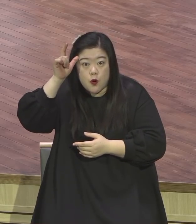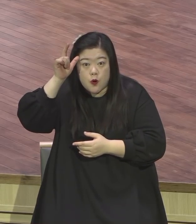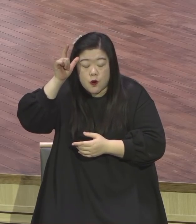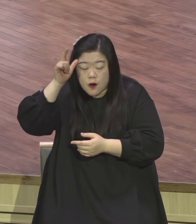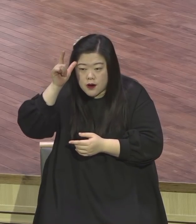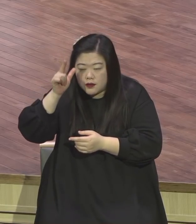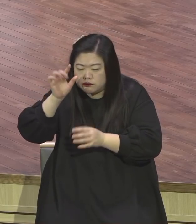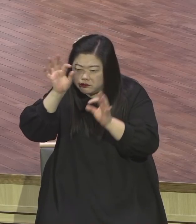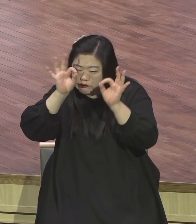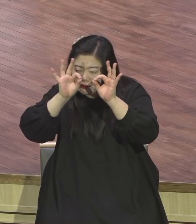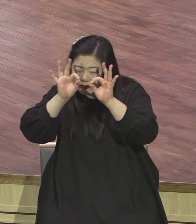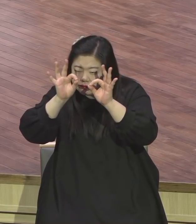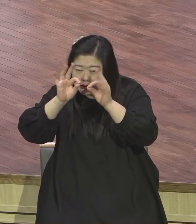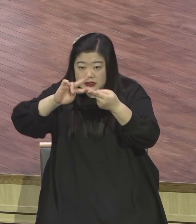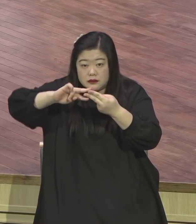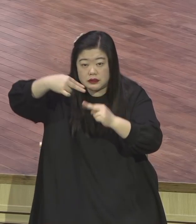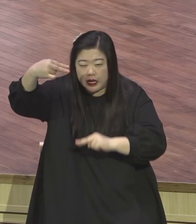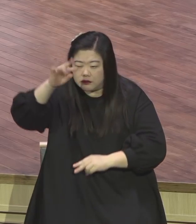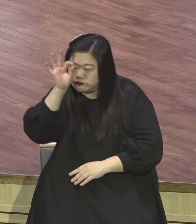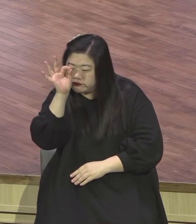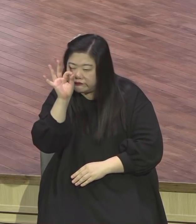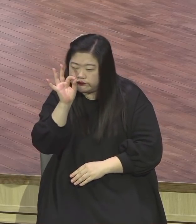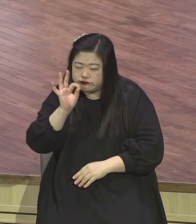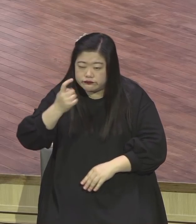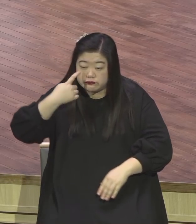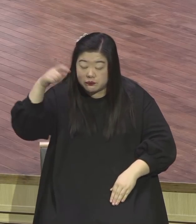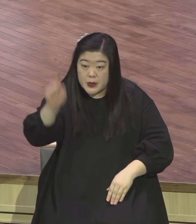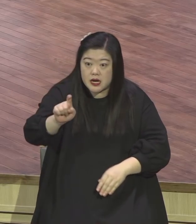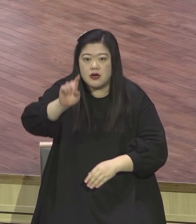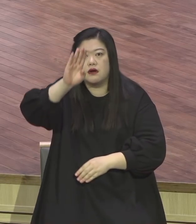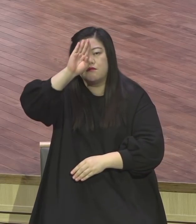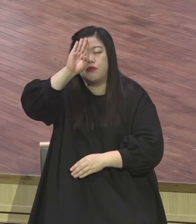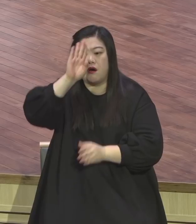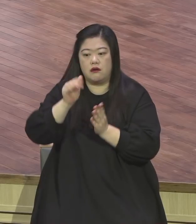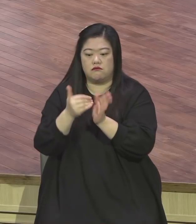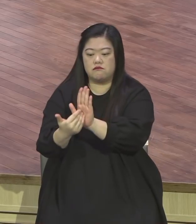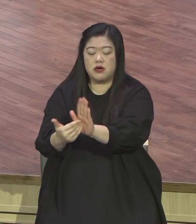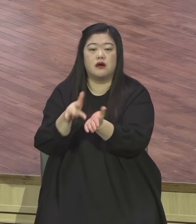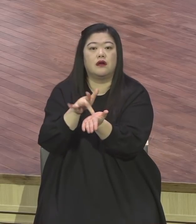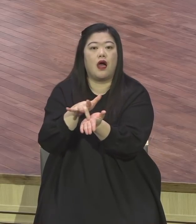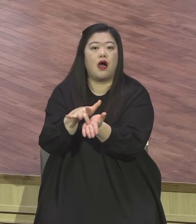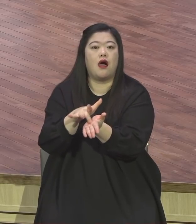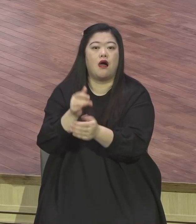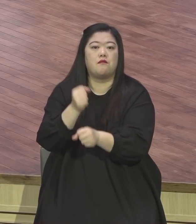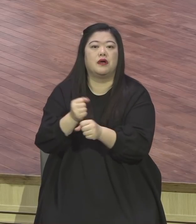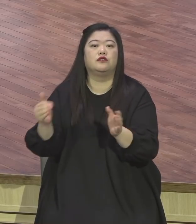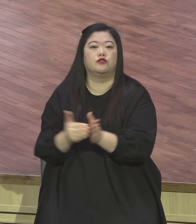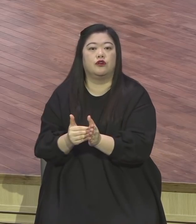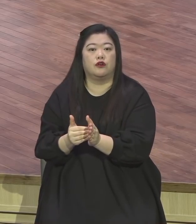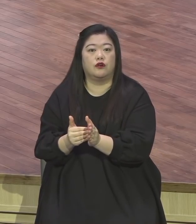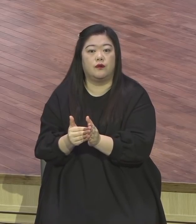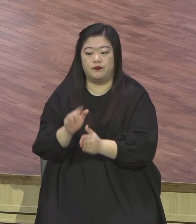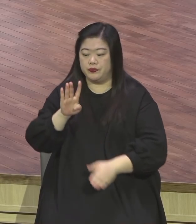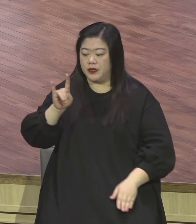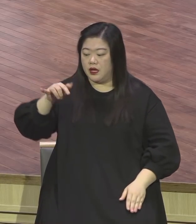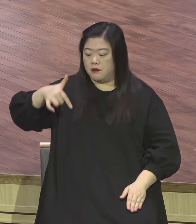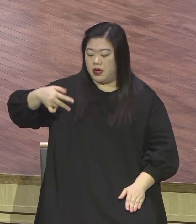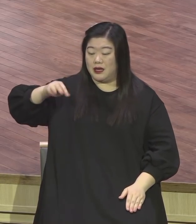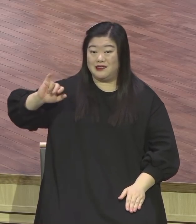백신이 이 바이러스를 죽이잖아요 바이러스 때문에 지금 온